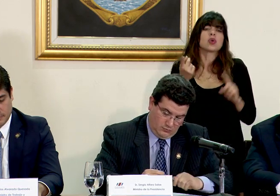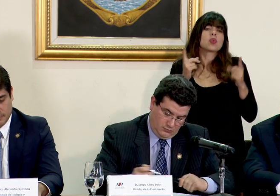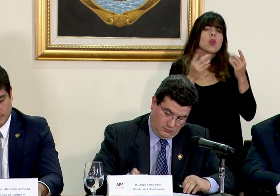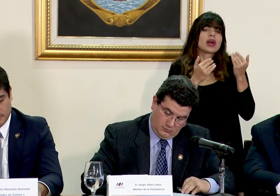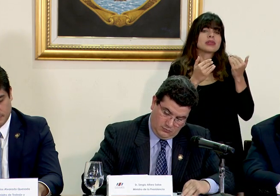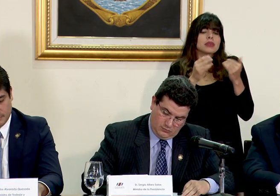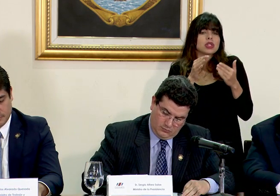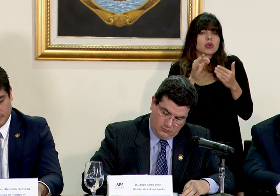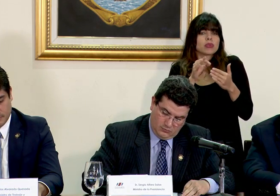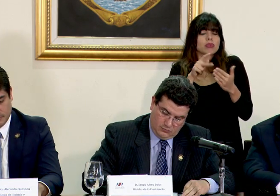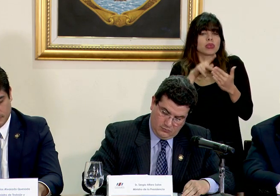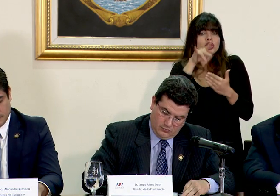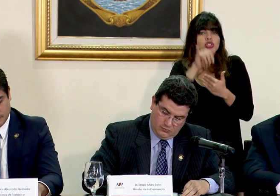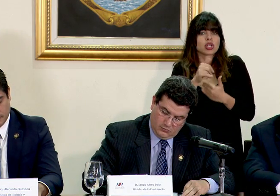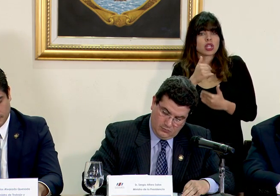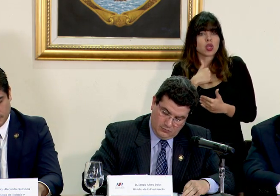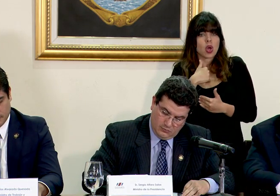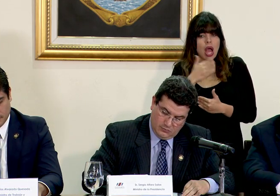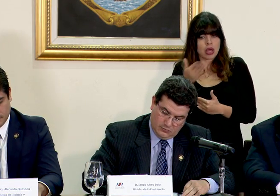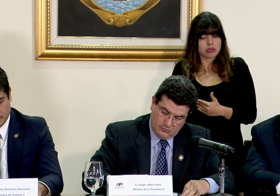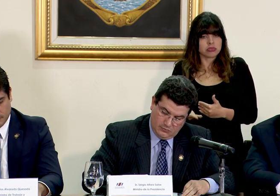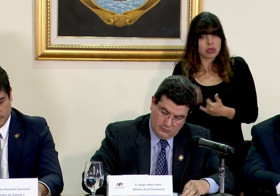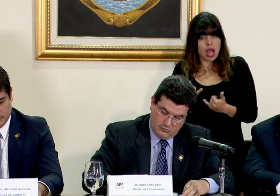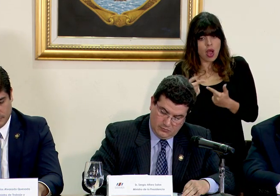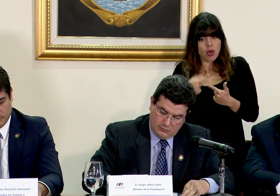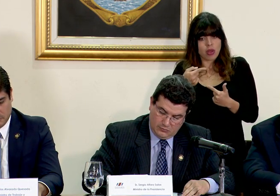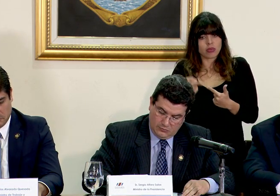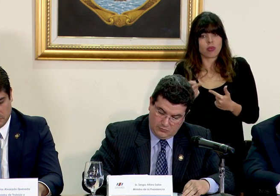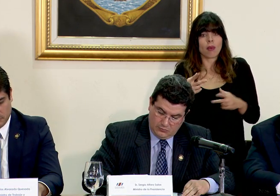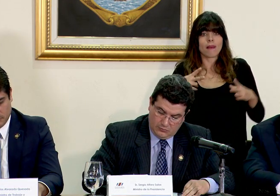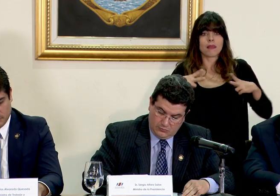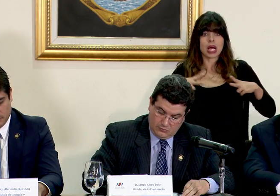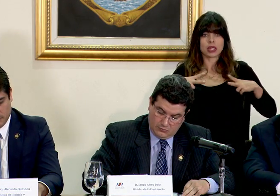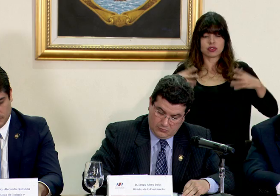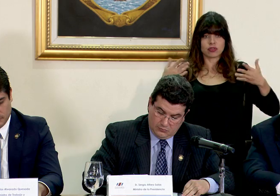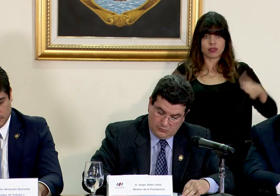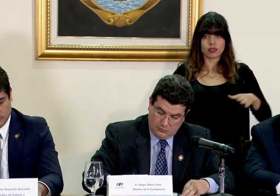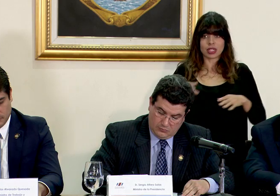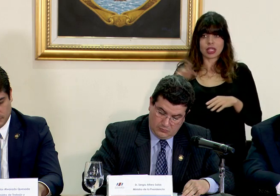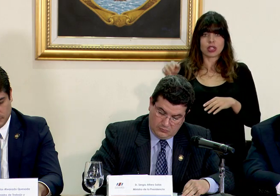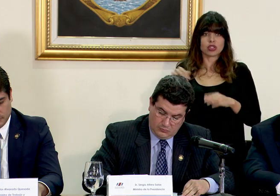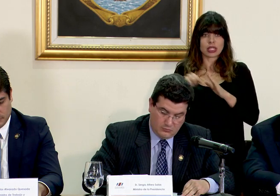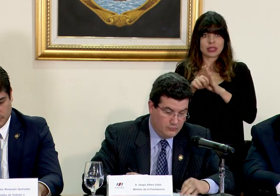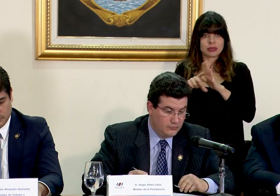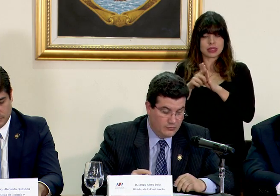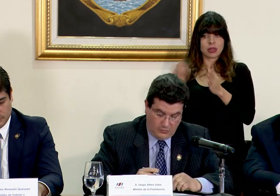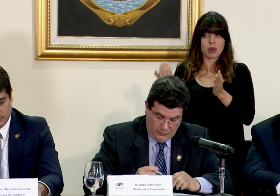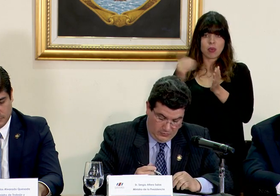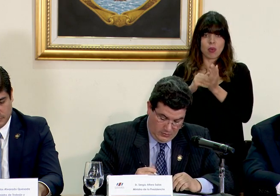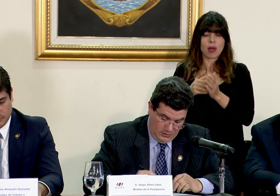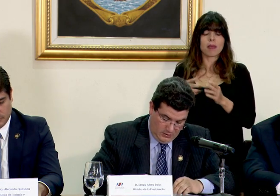proyectos tiene usted ahora que regresen de vacaciones los congresistas gracias